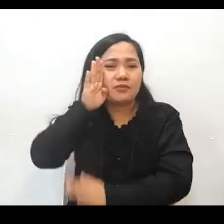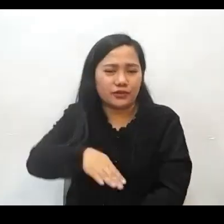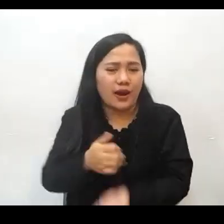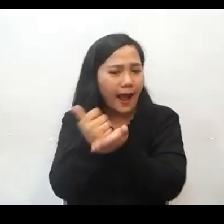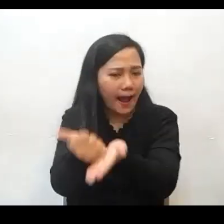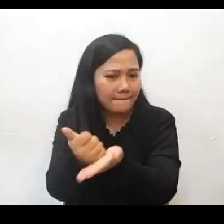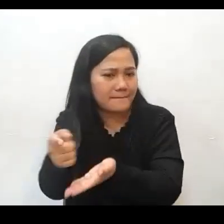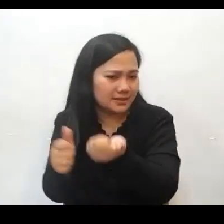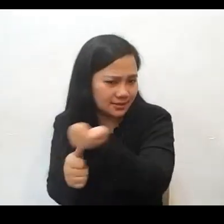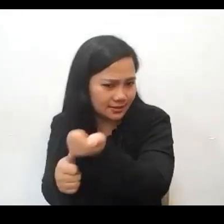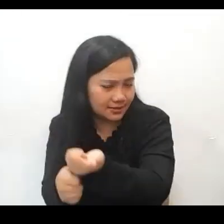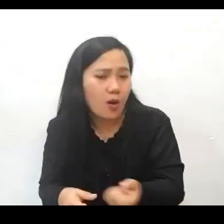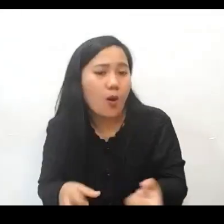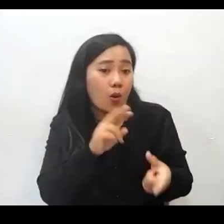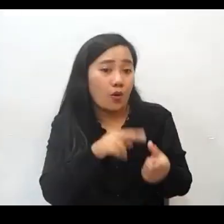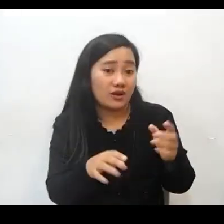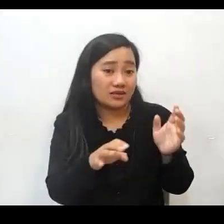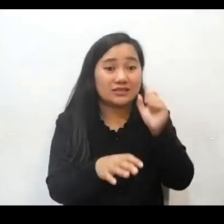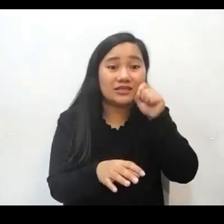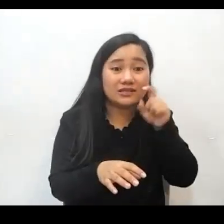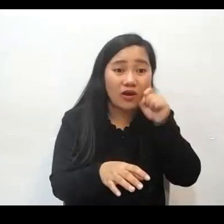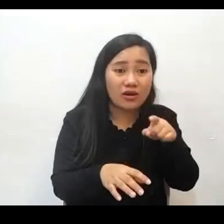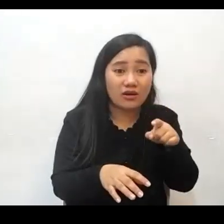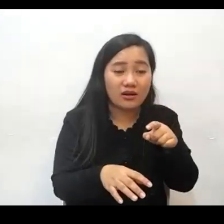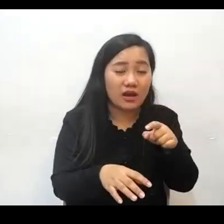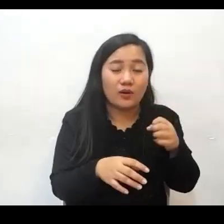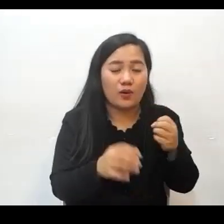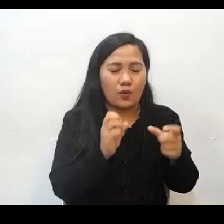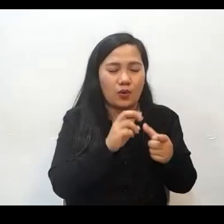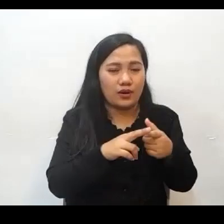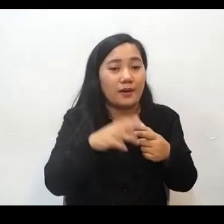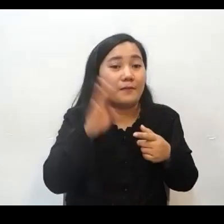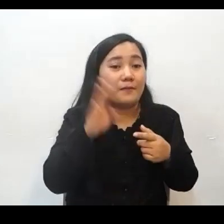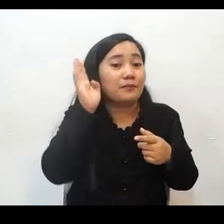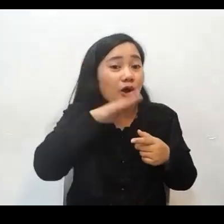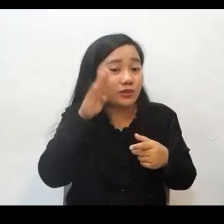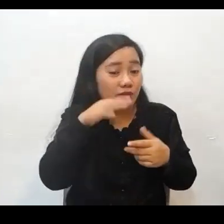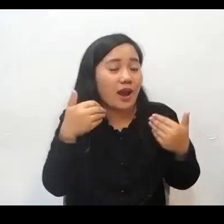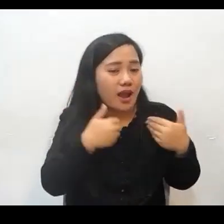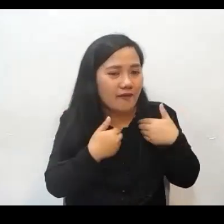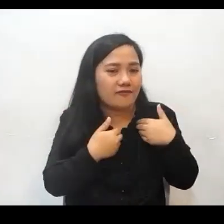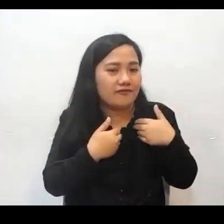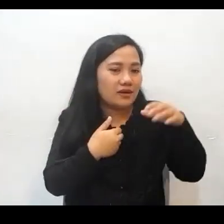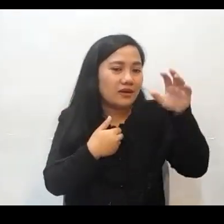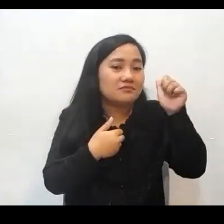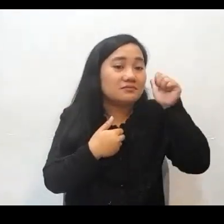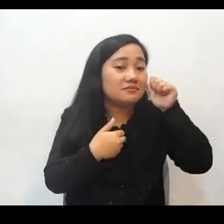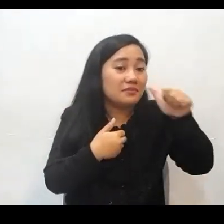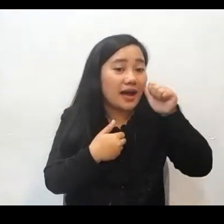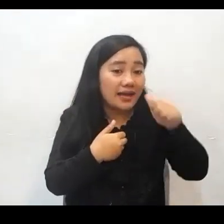let's look at psalm number 89 Kaya tignan po natin sa mga awit po chapter 89